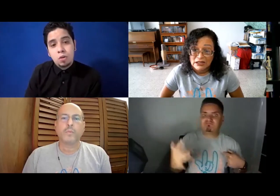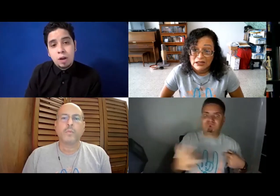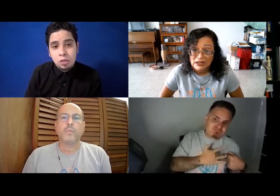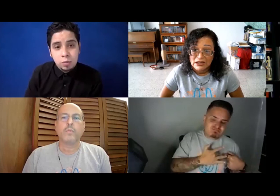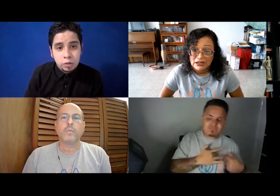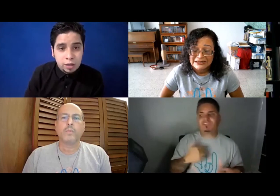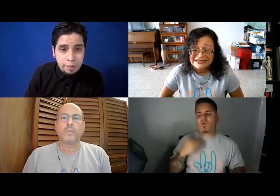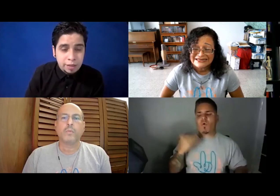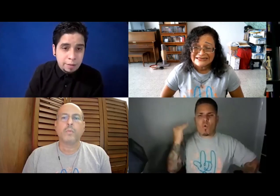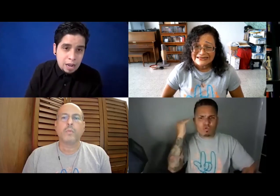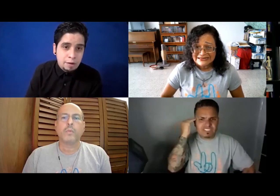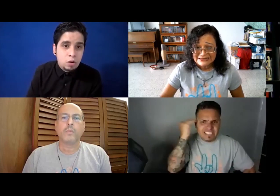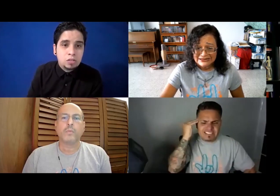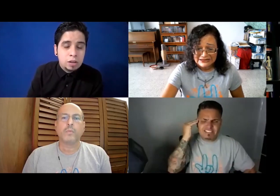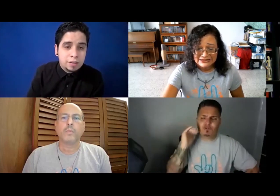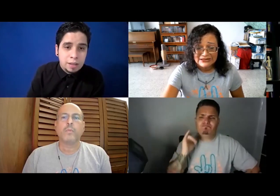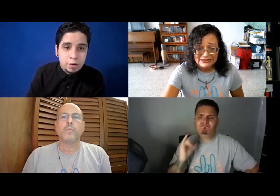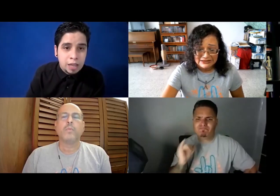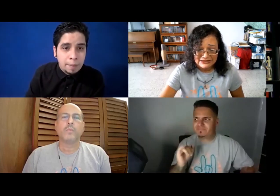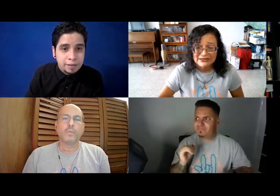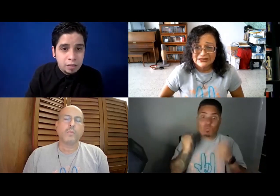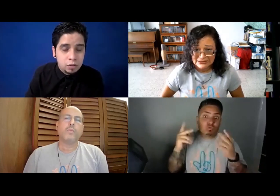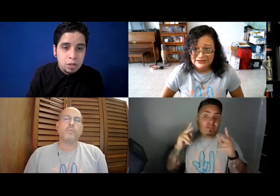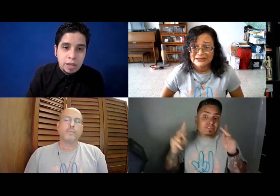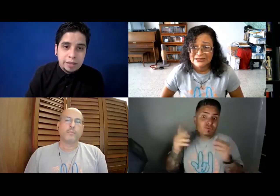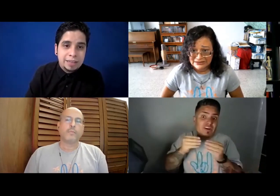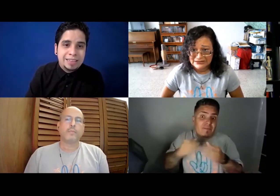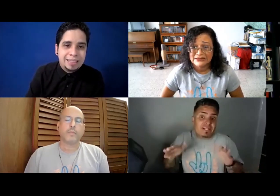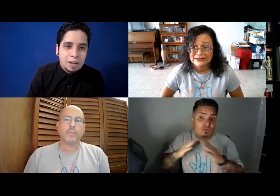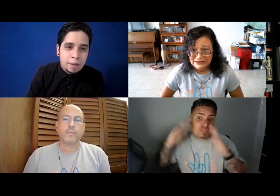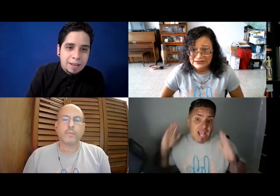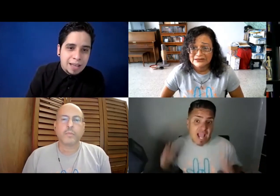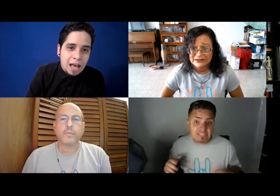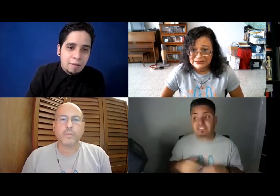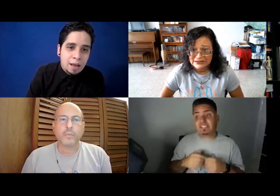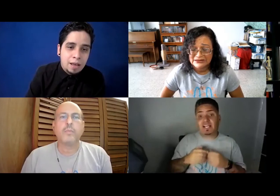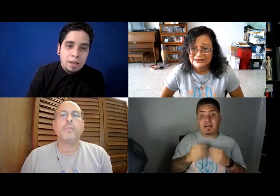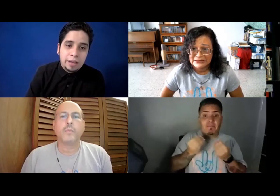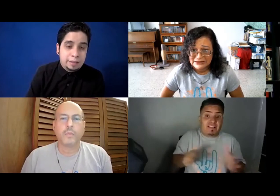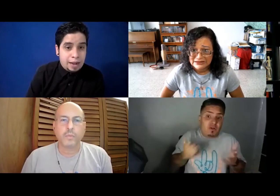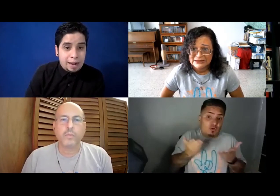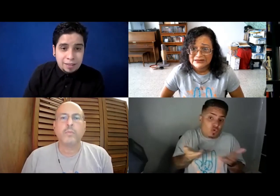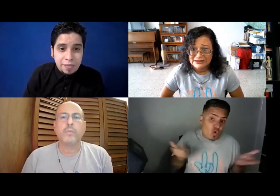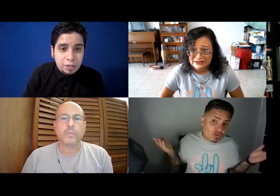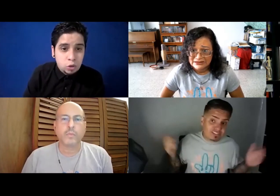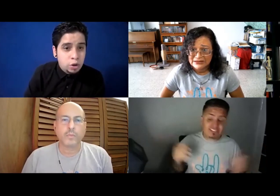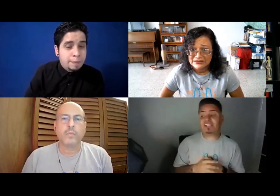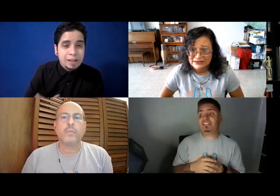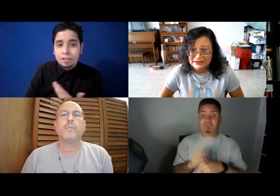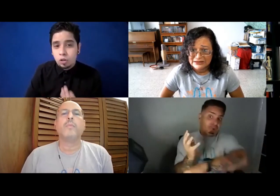llorando porque realmente me llegaba el corazón exactamente lo que estaba pasando y entendía lo que pasaba. Las casas estaban destruidas, perdían todas